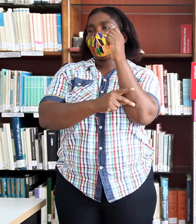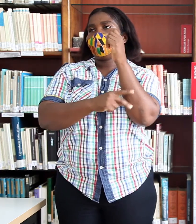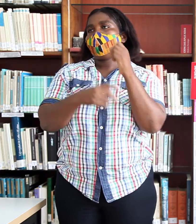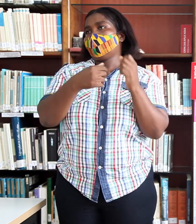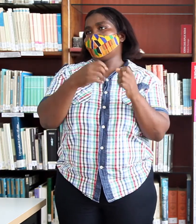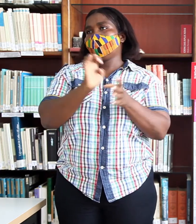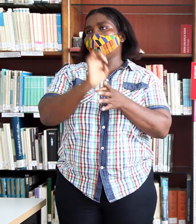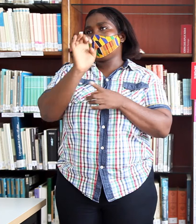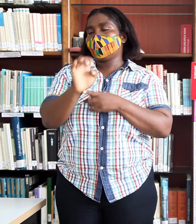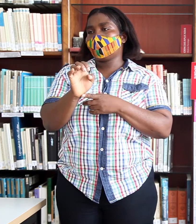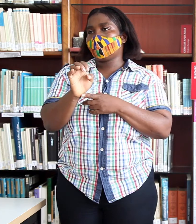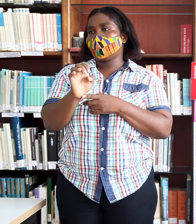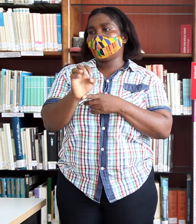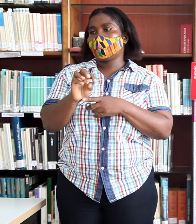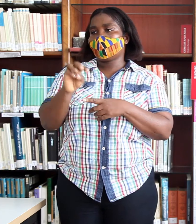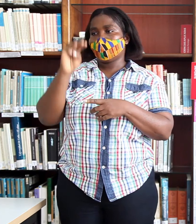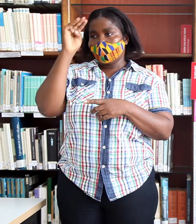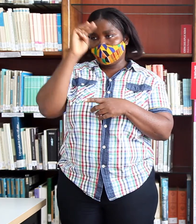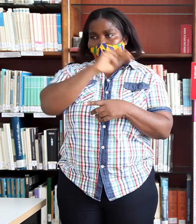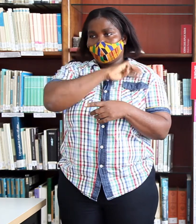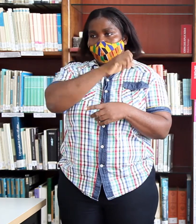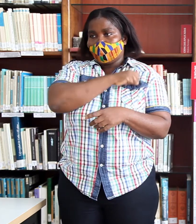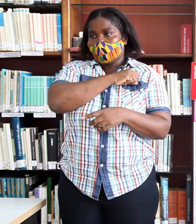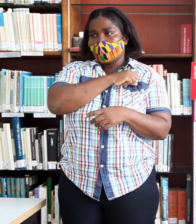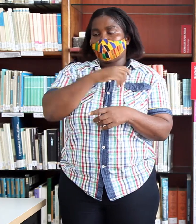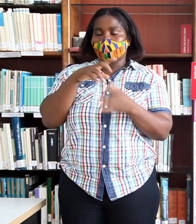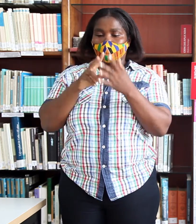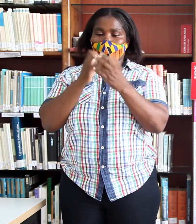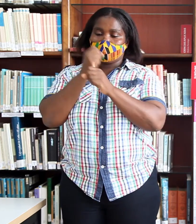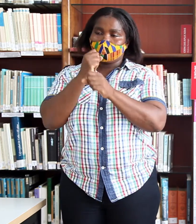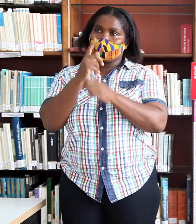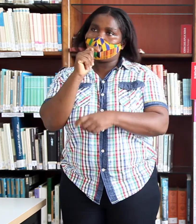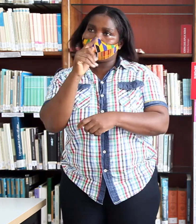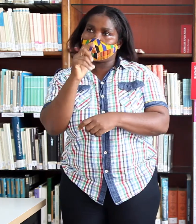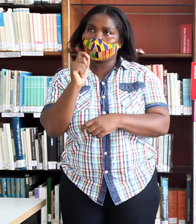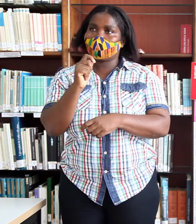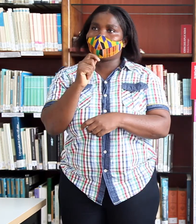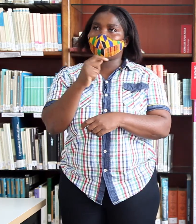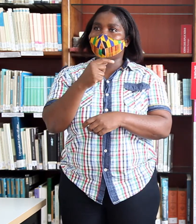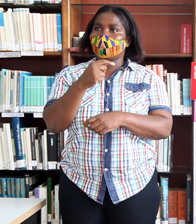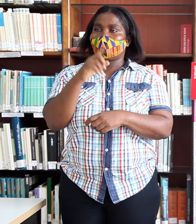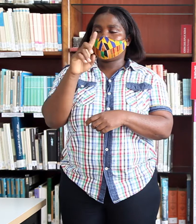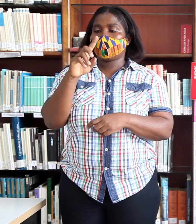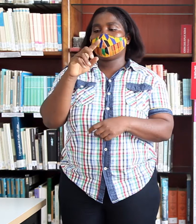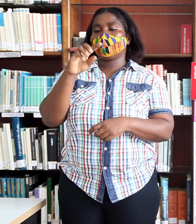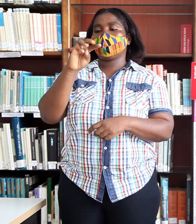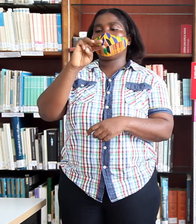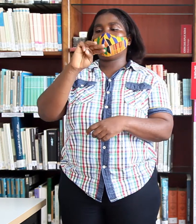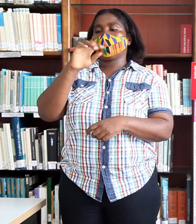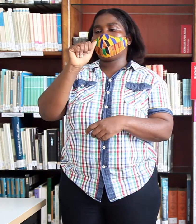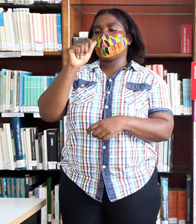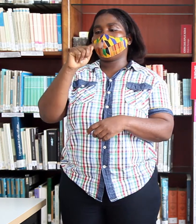María Zoe fue periodista para la televisión en Addis Abeba,